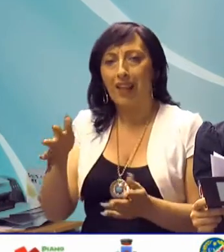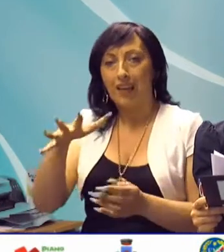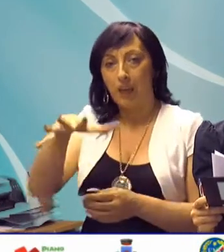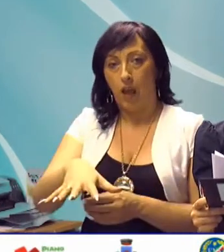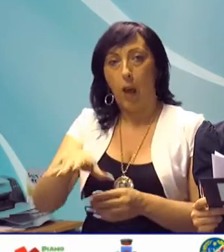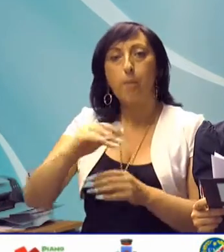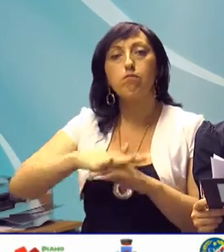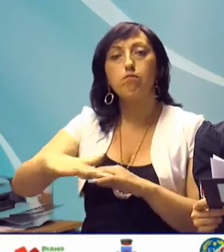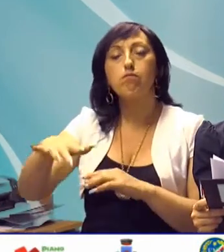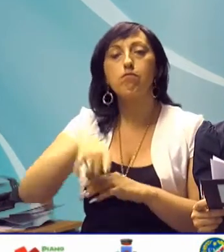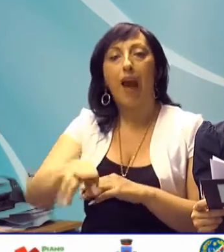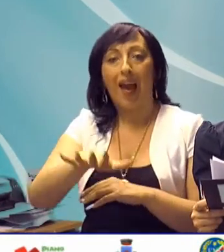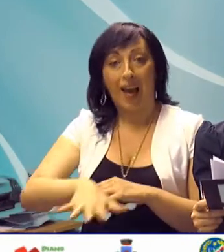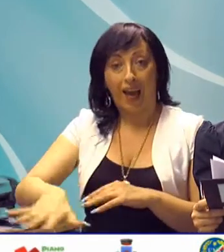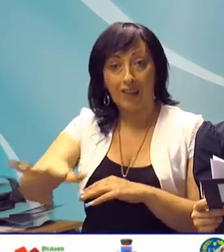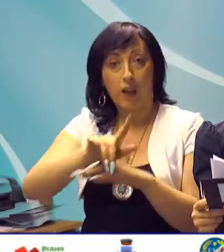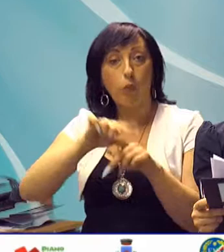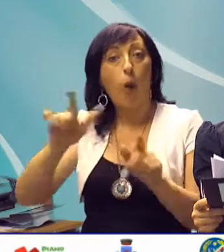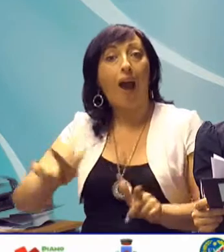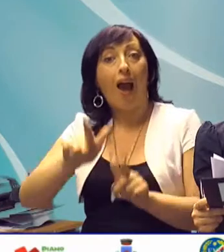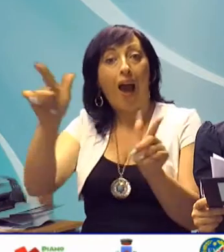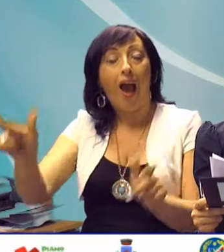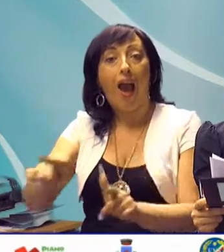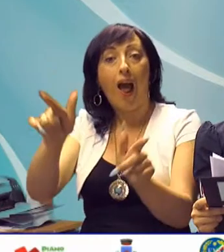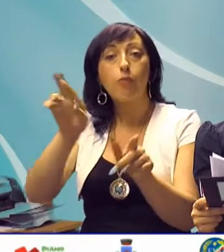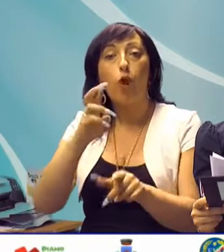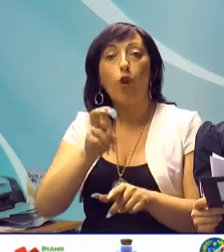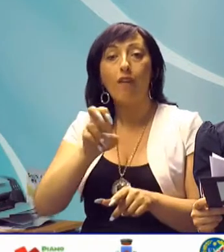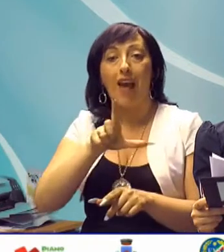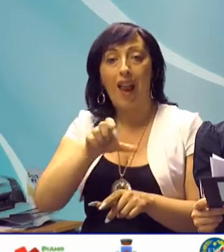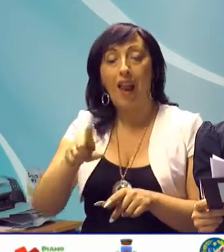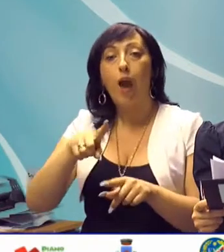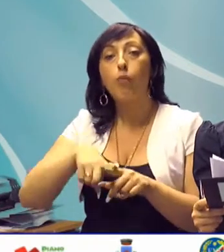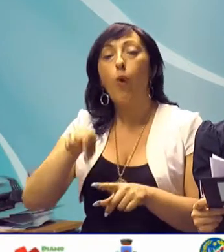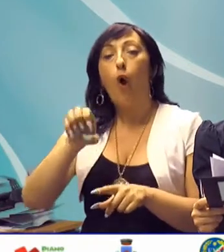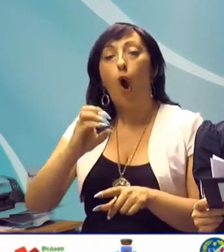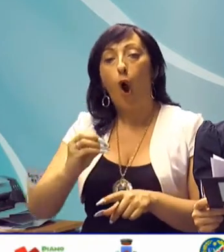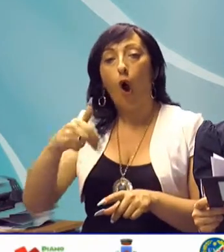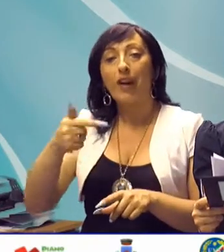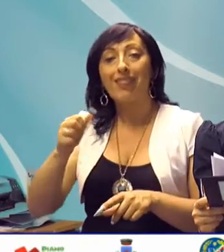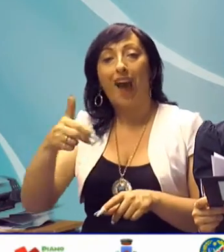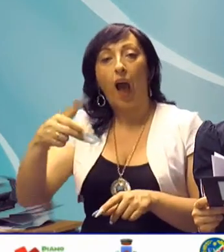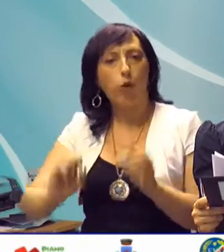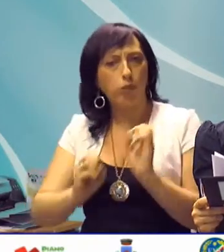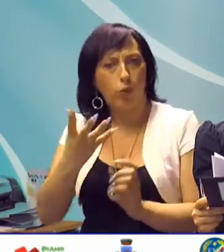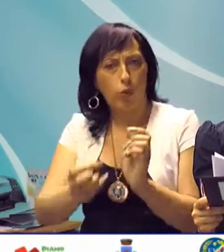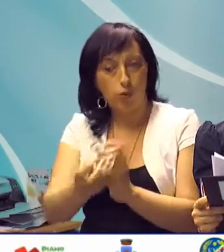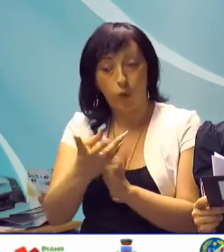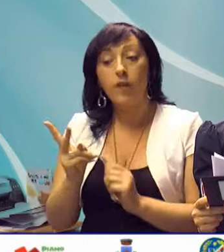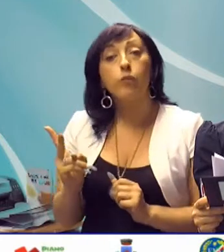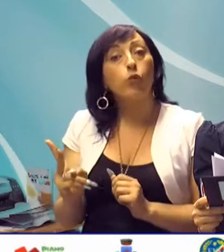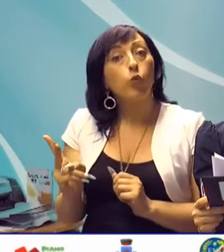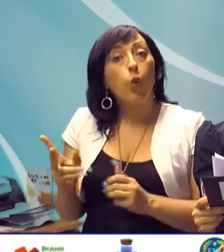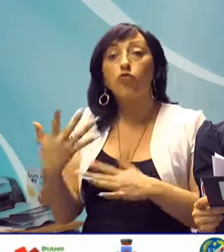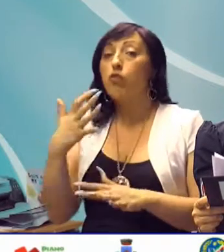e bruciati diversi alberi di Roverella e Ontano. Entrambi gli incendiari